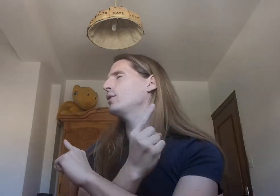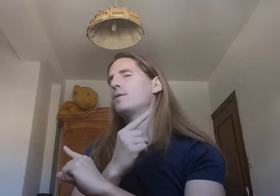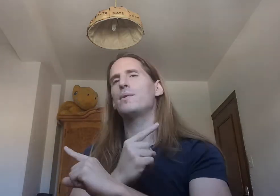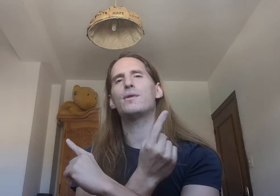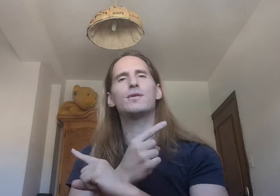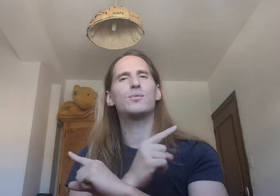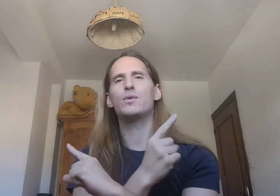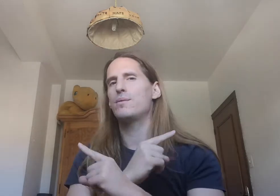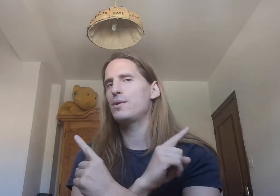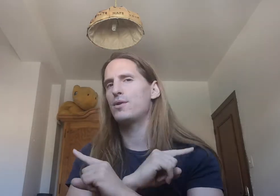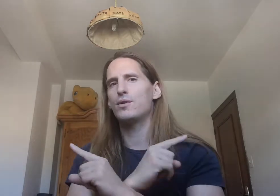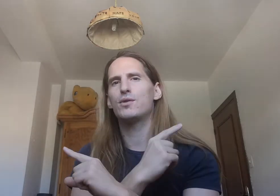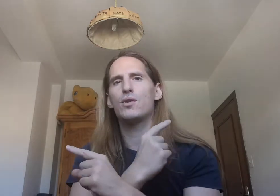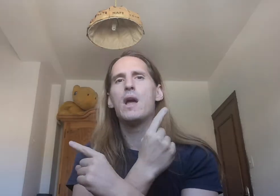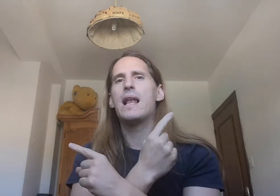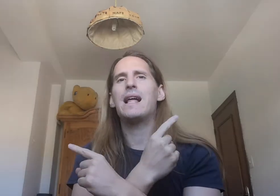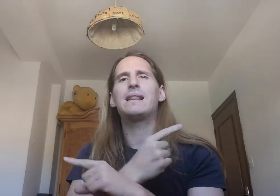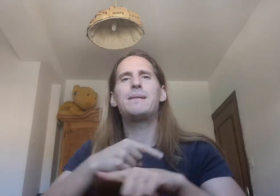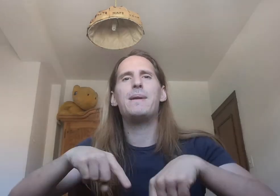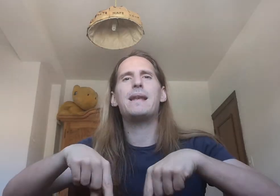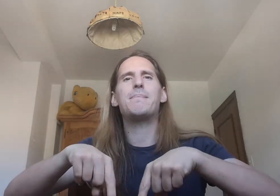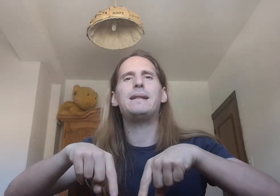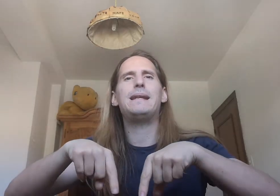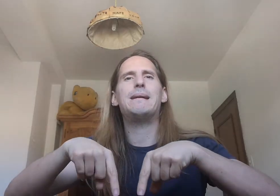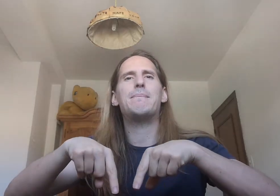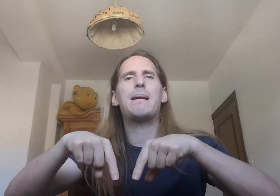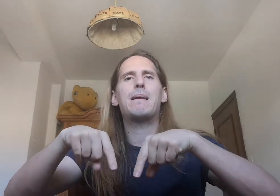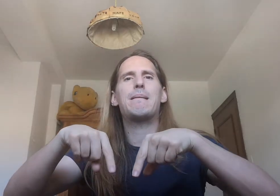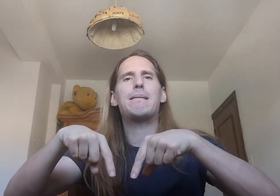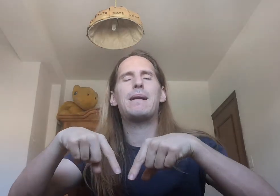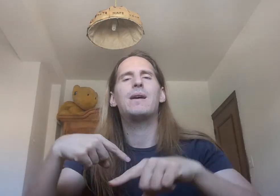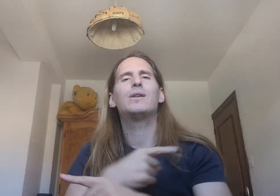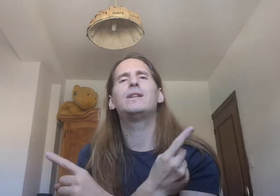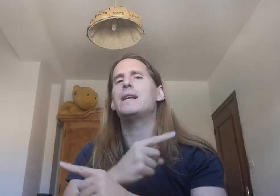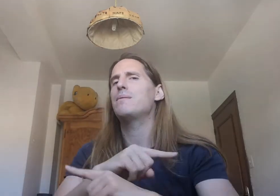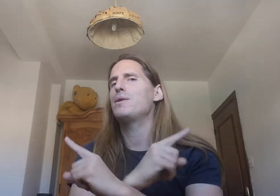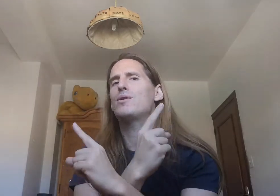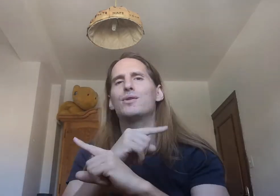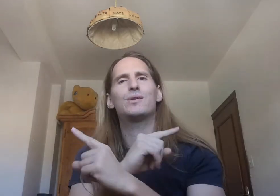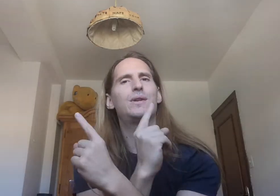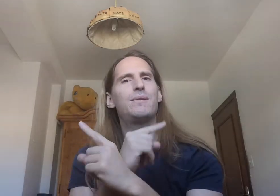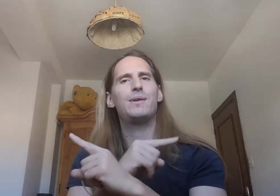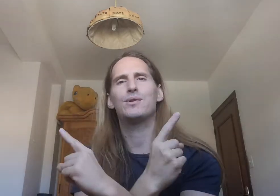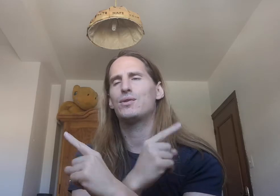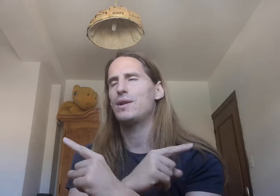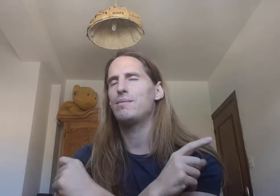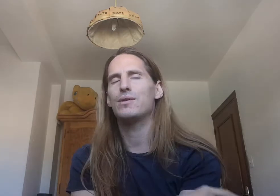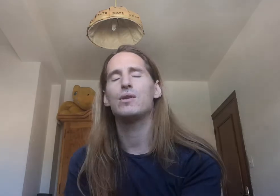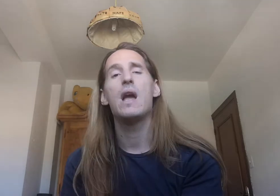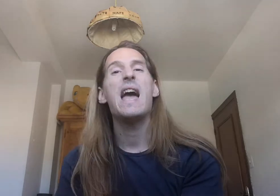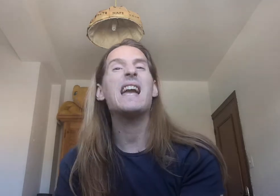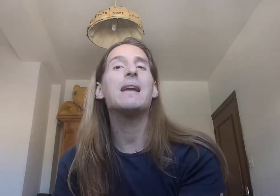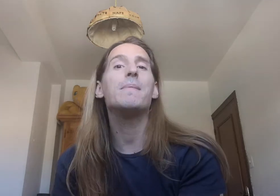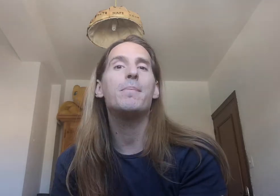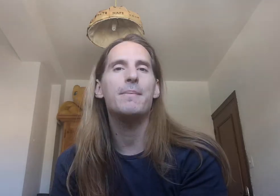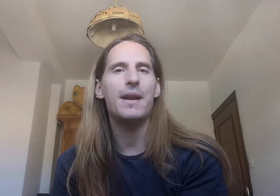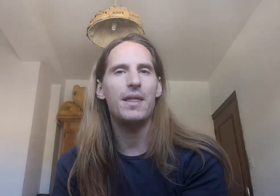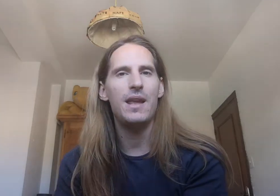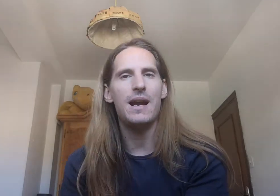muy nervioso, muy nervioso las piernas me tiemblan... estoy nervioso, nervioso, nervioso es que es mi primer día